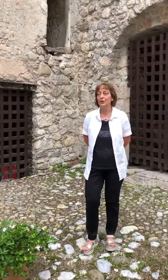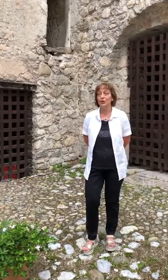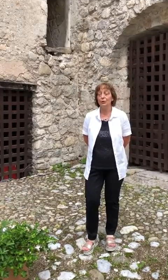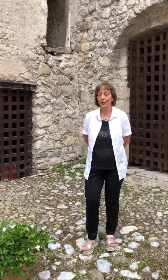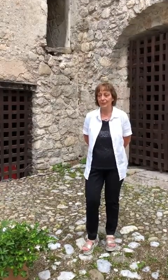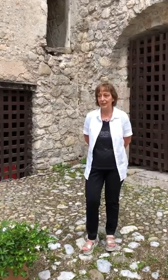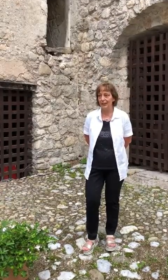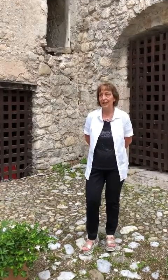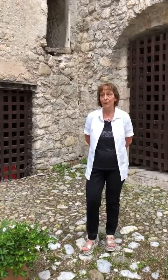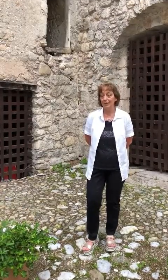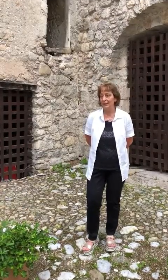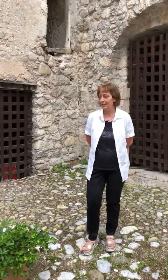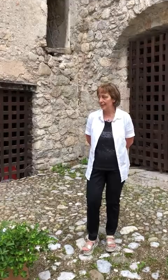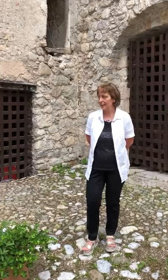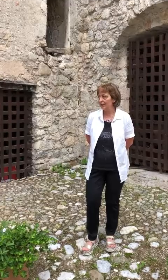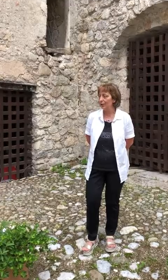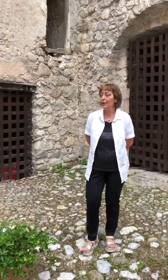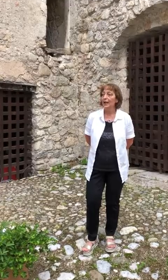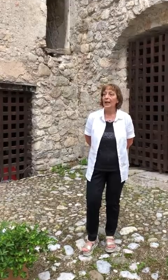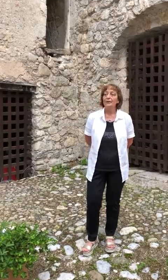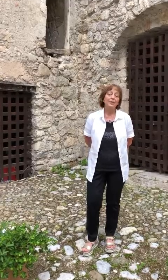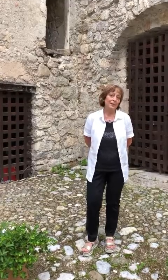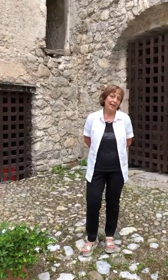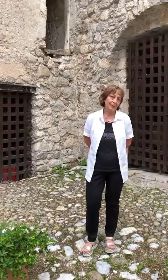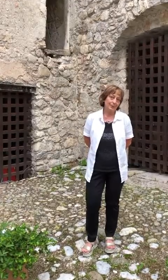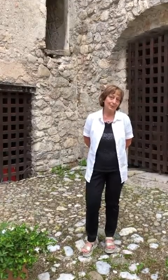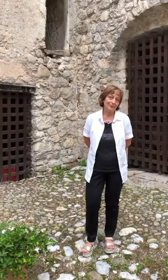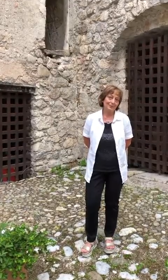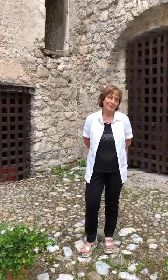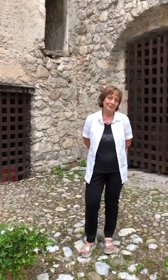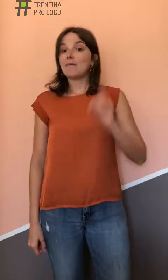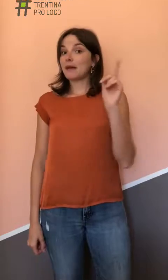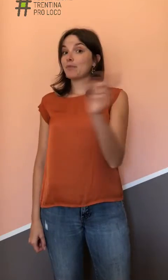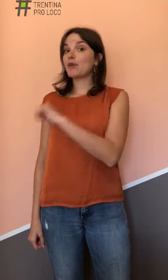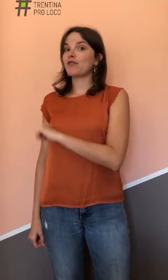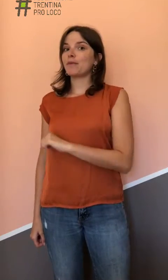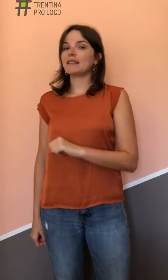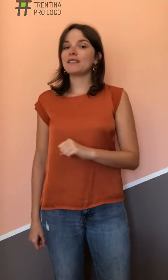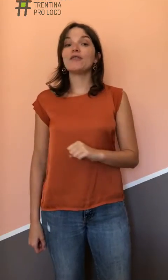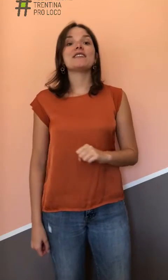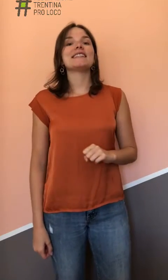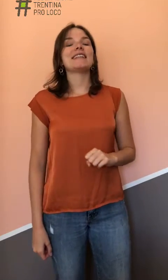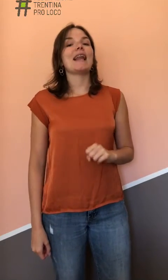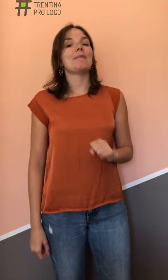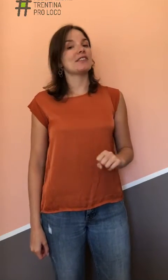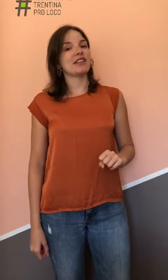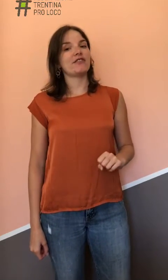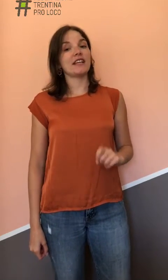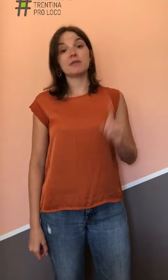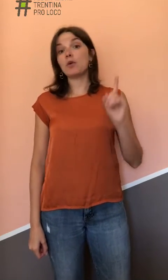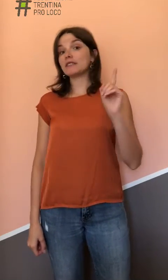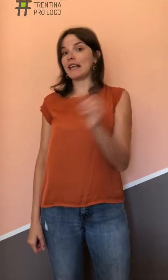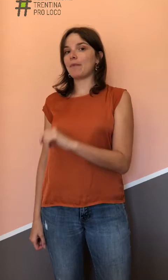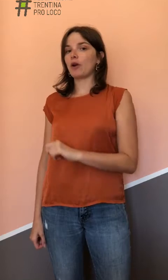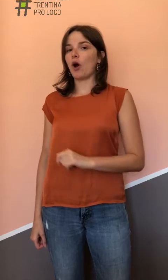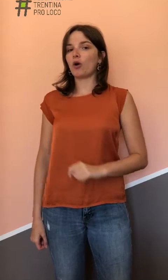scenografia che è quella del Castello. Vi aspettiamo! Per più informazioni, visita la pagina Facebook della Proloco,